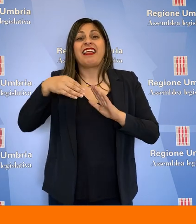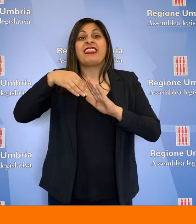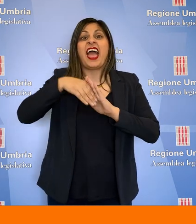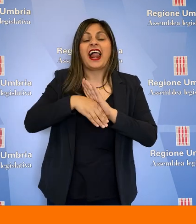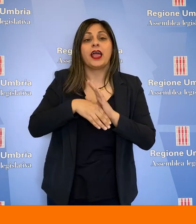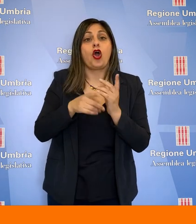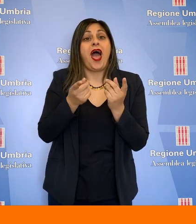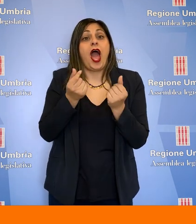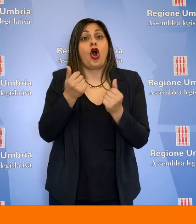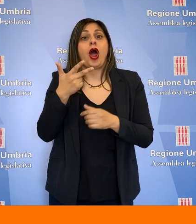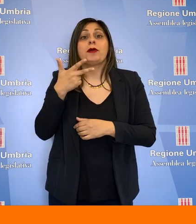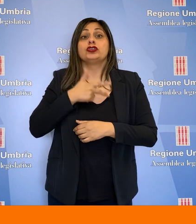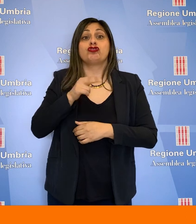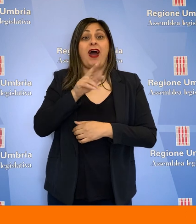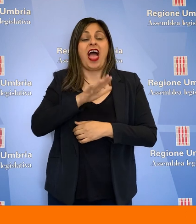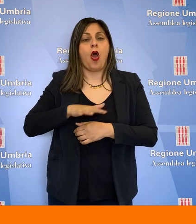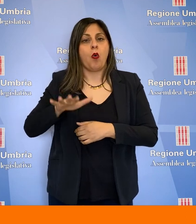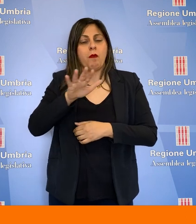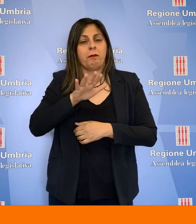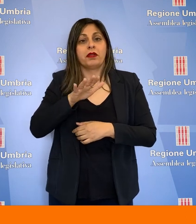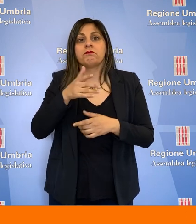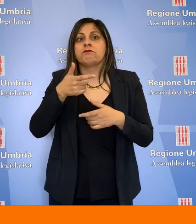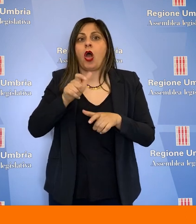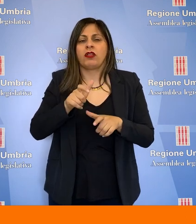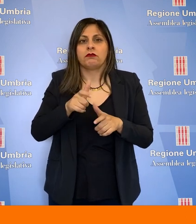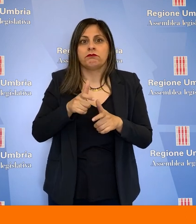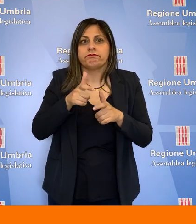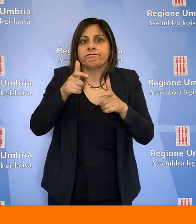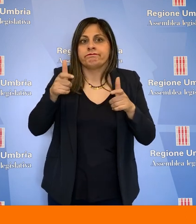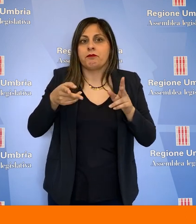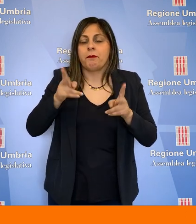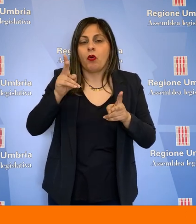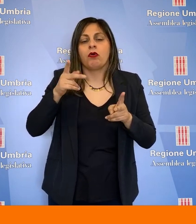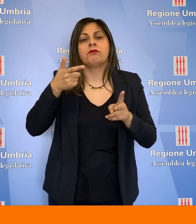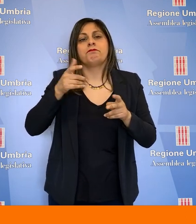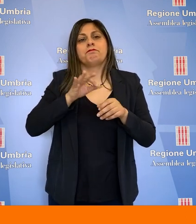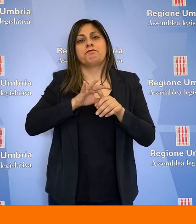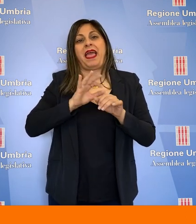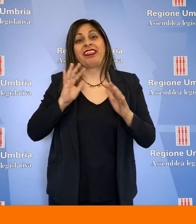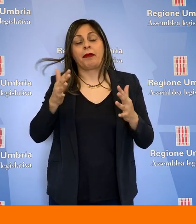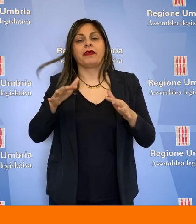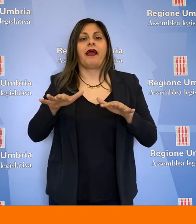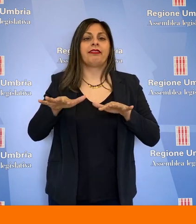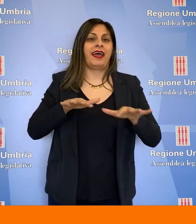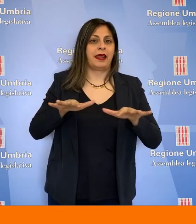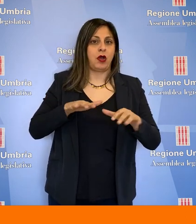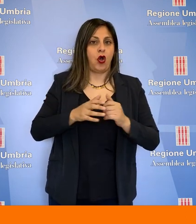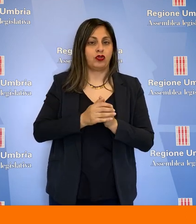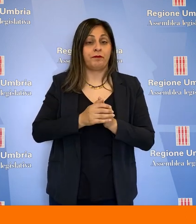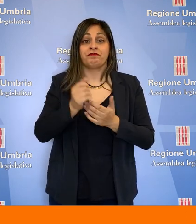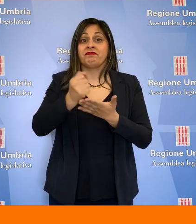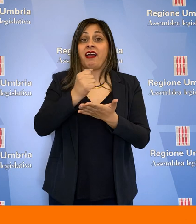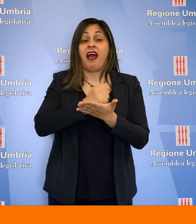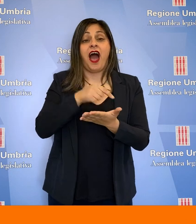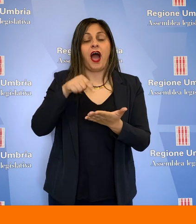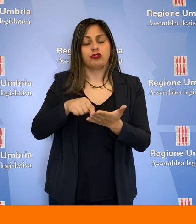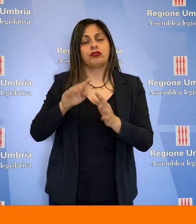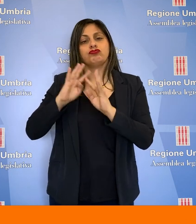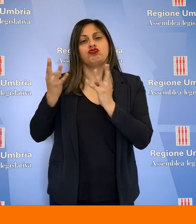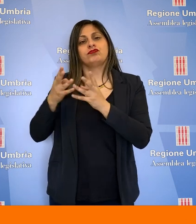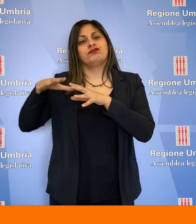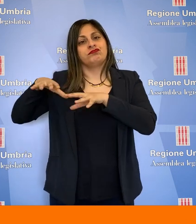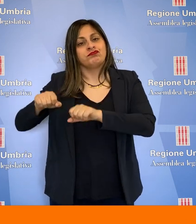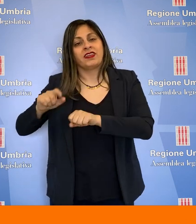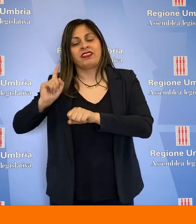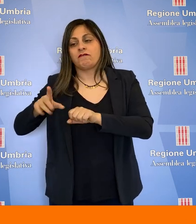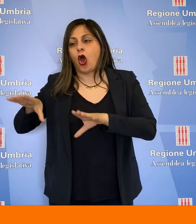declino economico e sociale dell'Umbria aggravato anche a causa della pandemia e del terremoto. L'atto impegna la Giunta